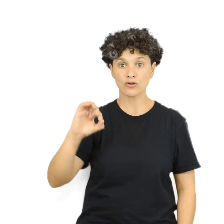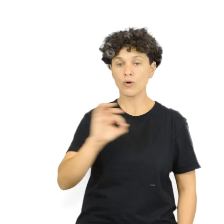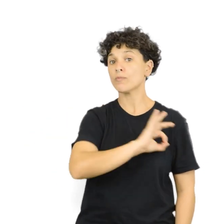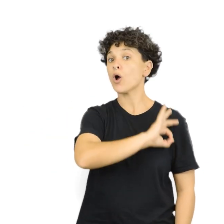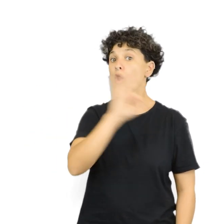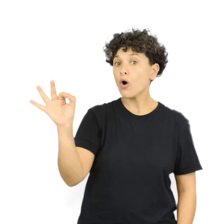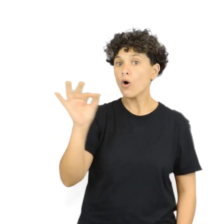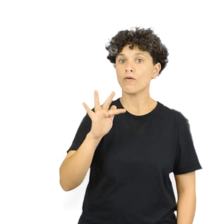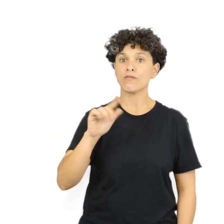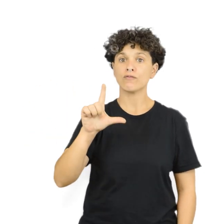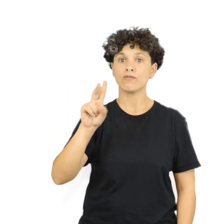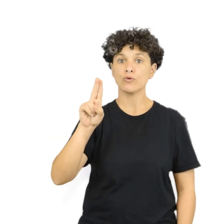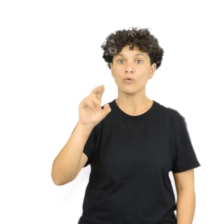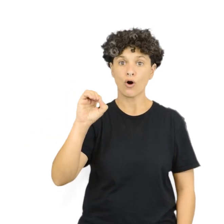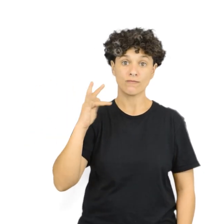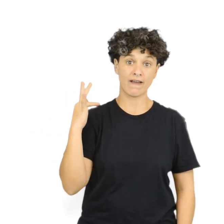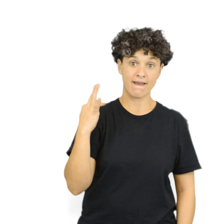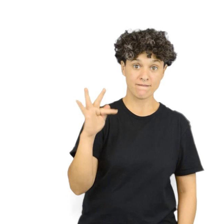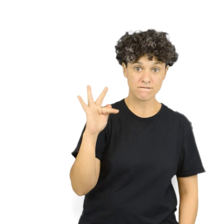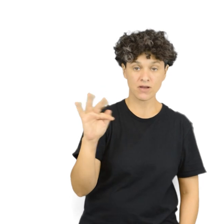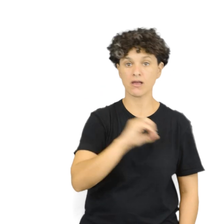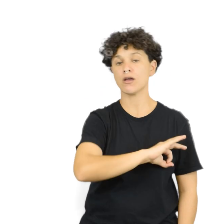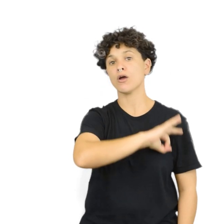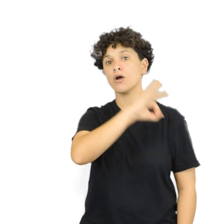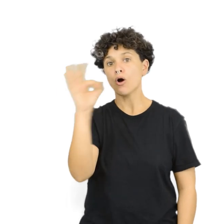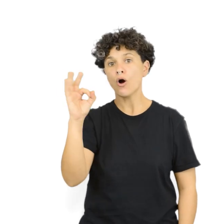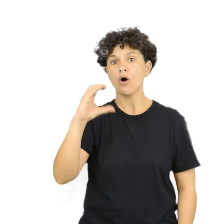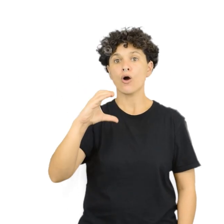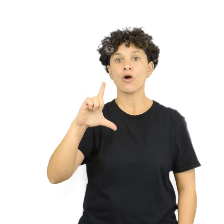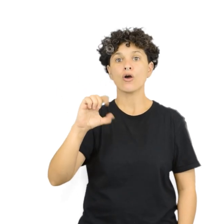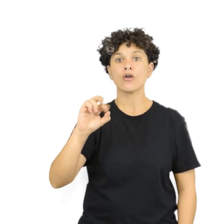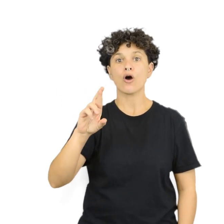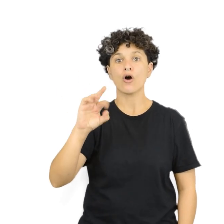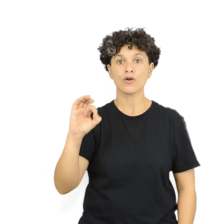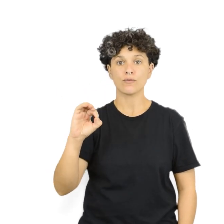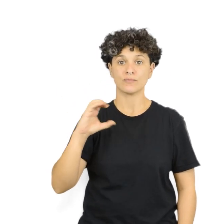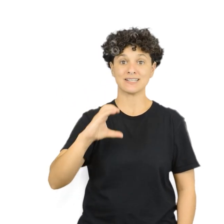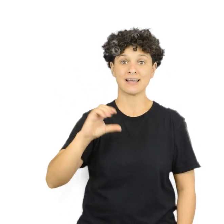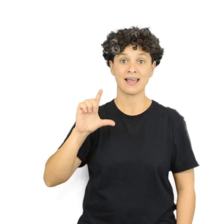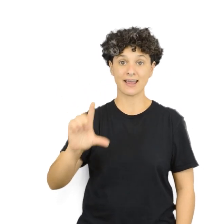flúor, F, o cloro, CL.